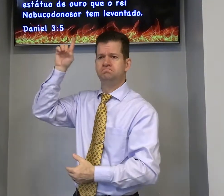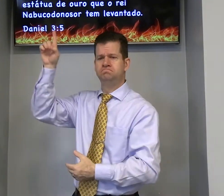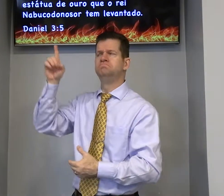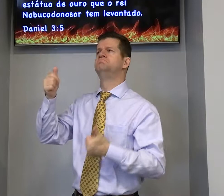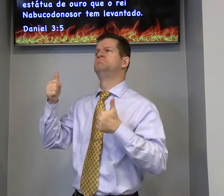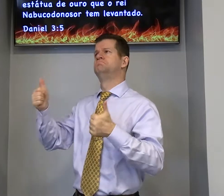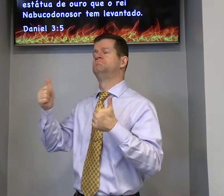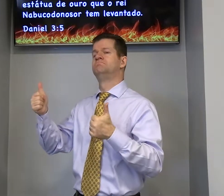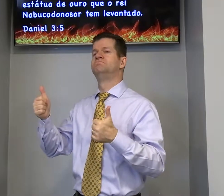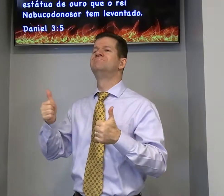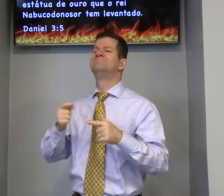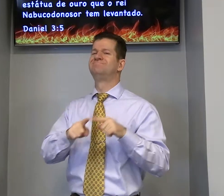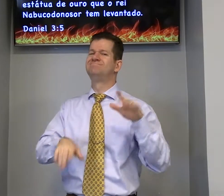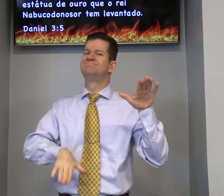a Deus? Tudo bem.